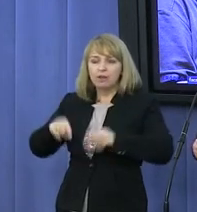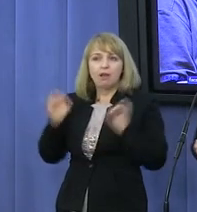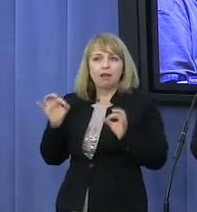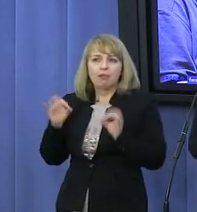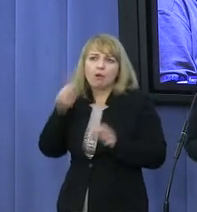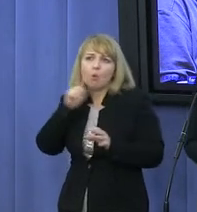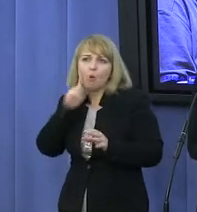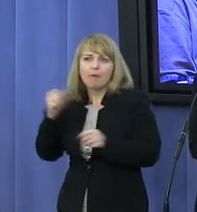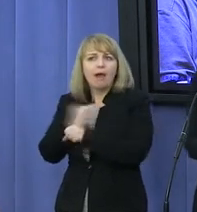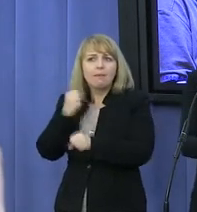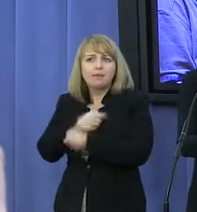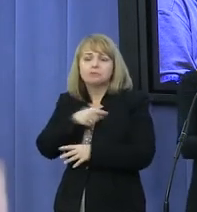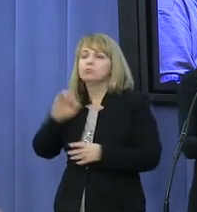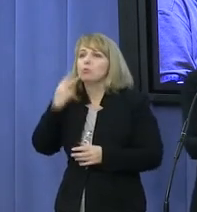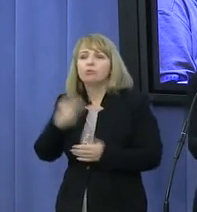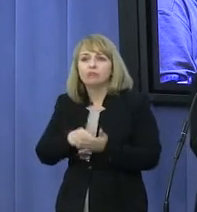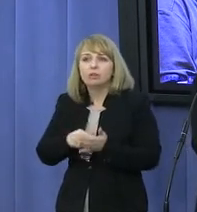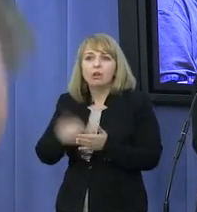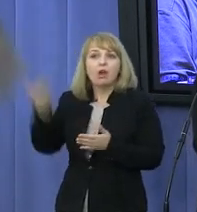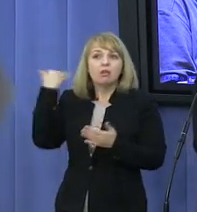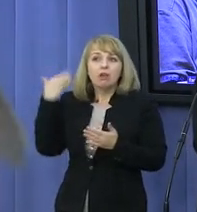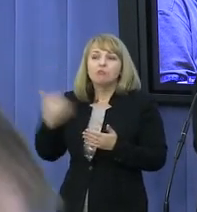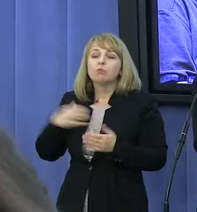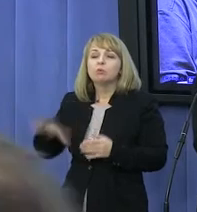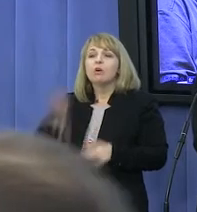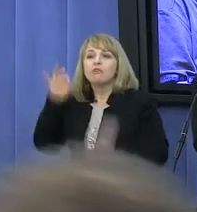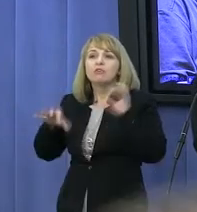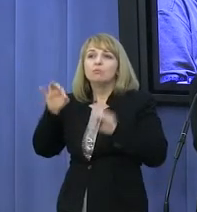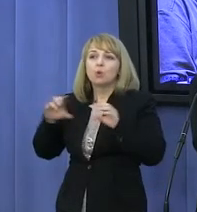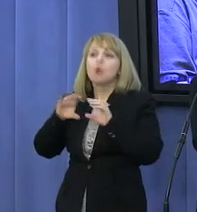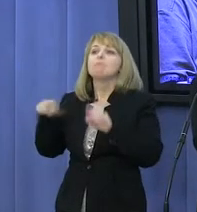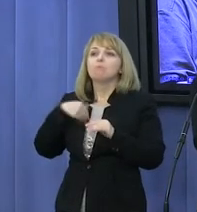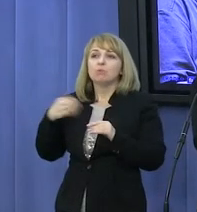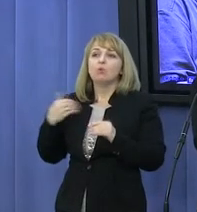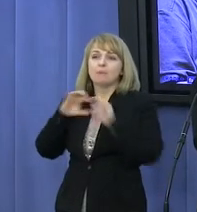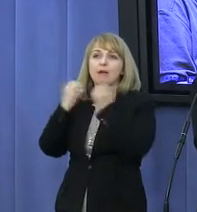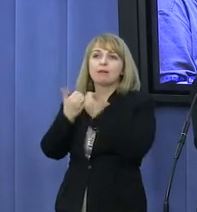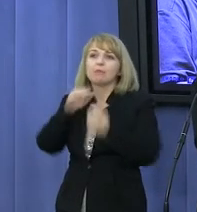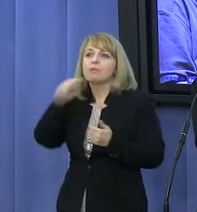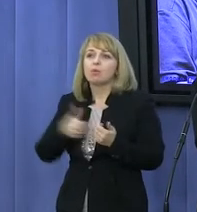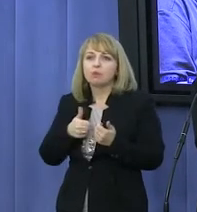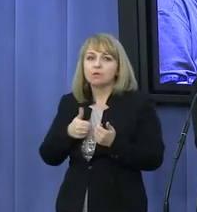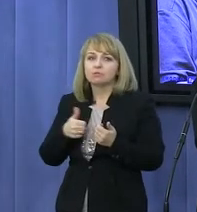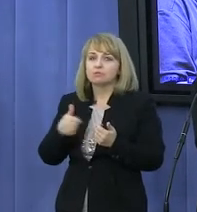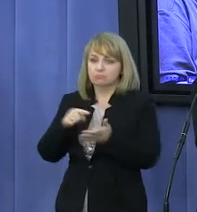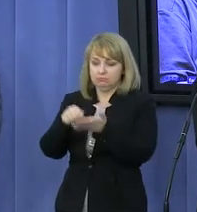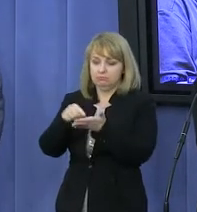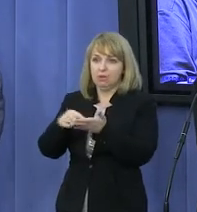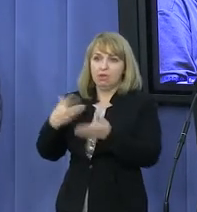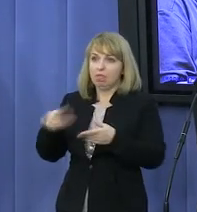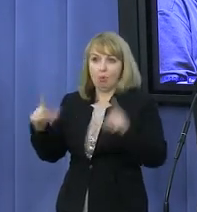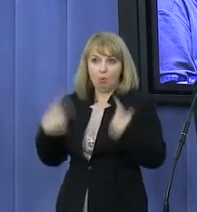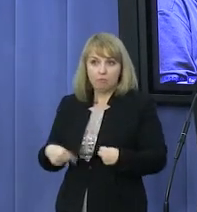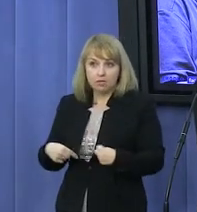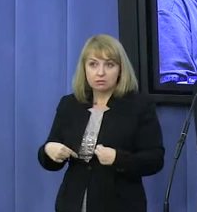Michał Kamiński? Ja pozwolę sobie przypomnieć, jak głosował w Parlamencie Europejskim. Nieobecny na głosowaniu nad rezolucją w sprawie